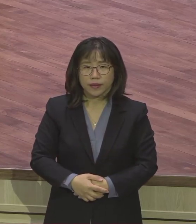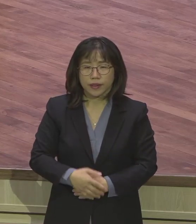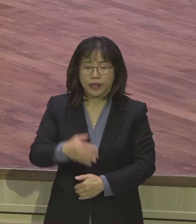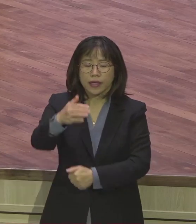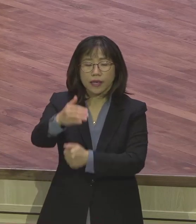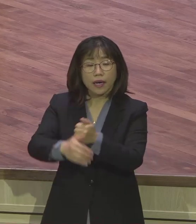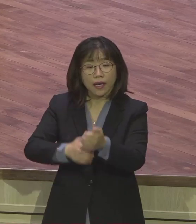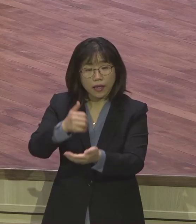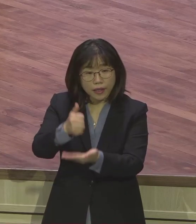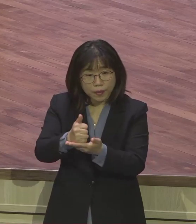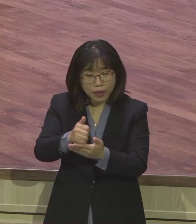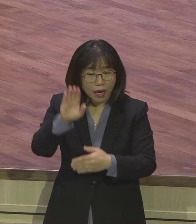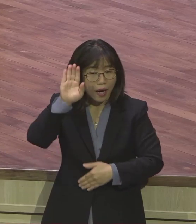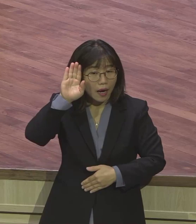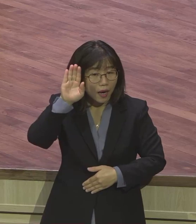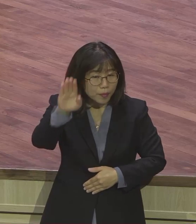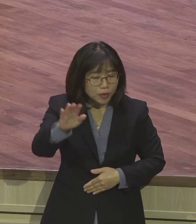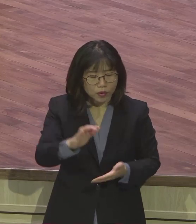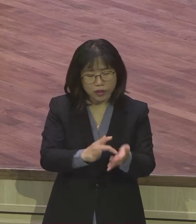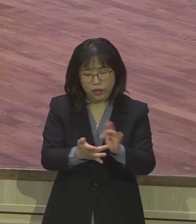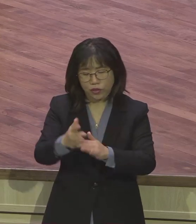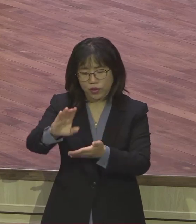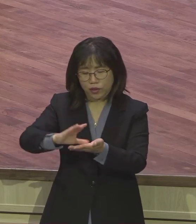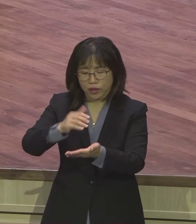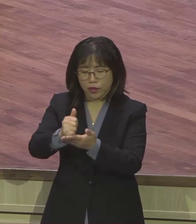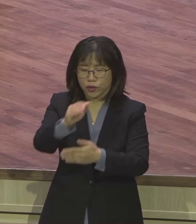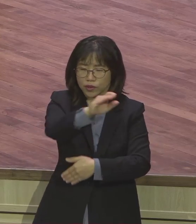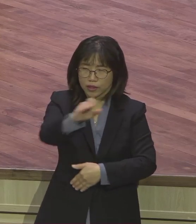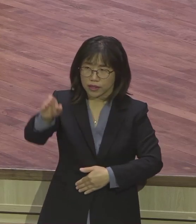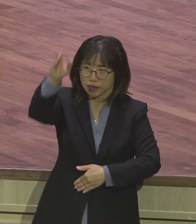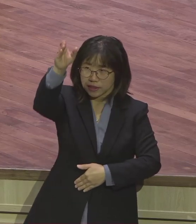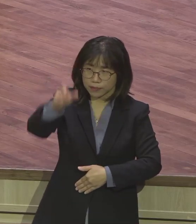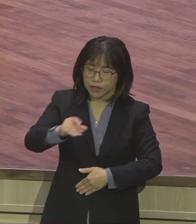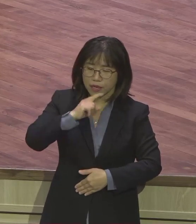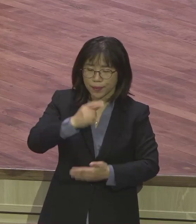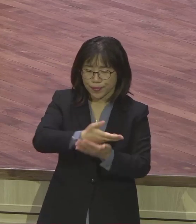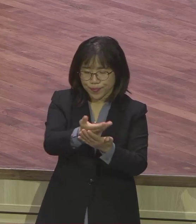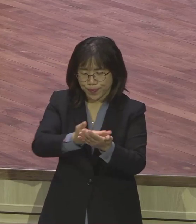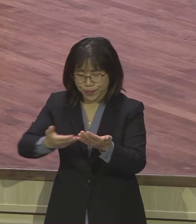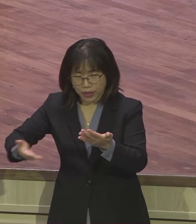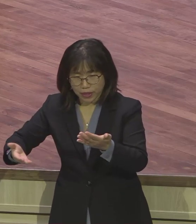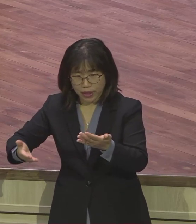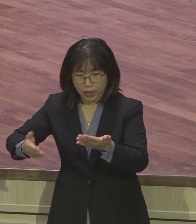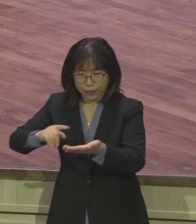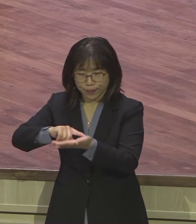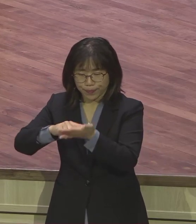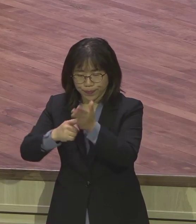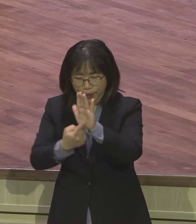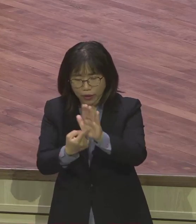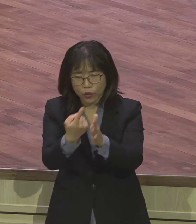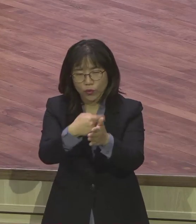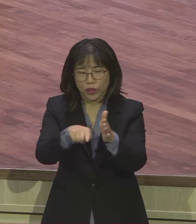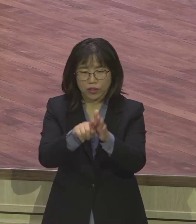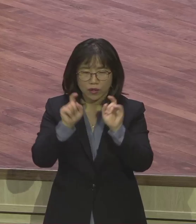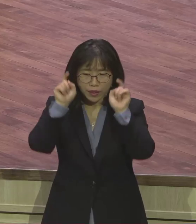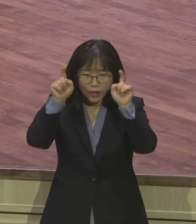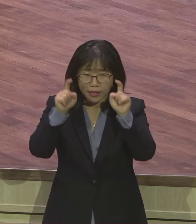보내실 예수고시도의 십자가의 보혈을 예언. 미리 미리 구약 때부터 가속에서 씌워주는 겁니다.